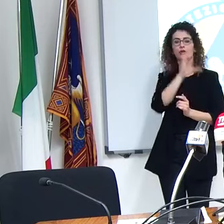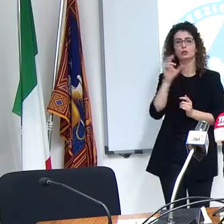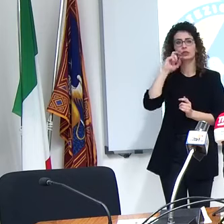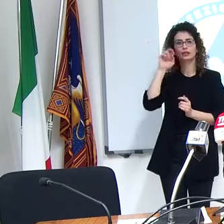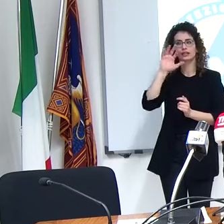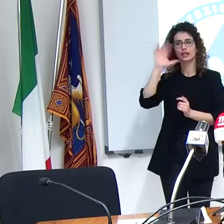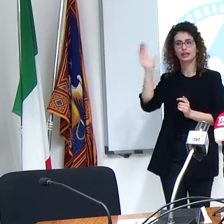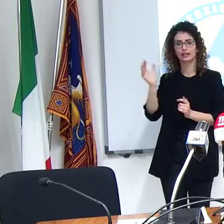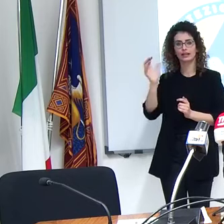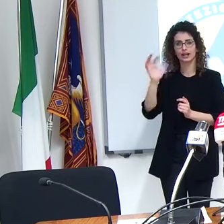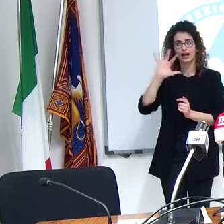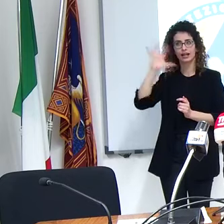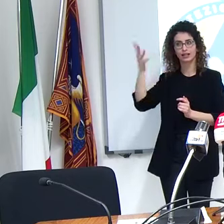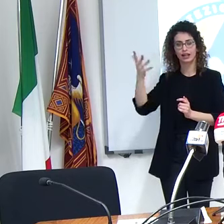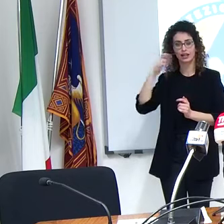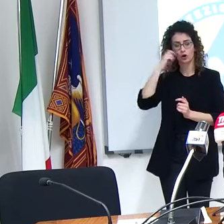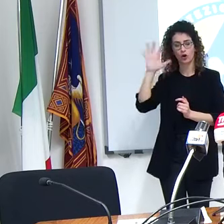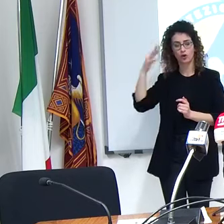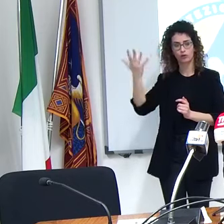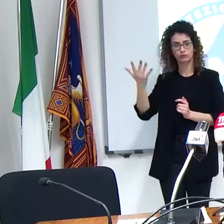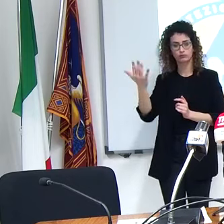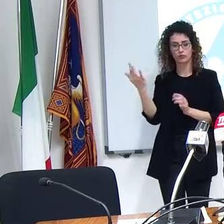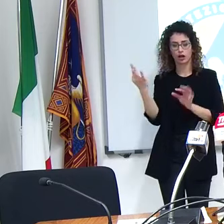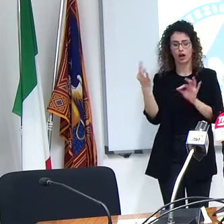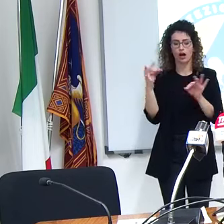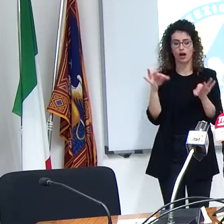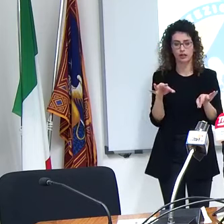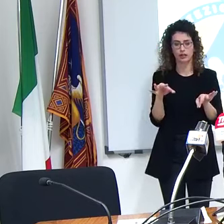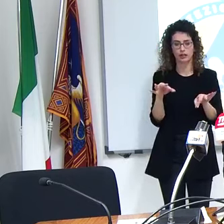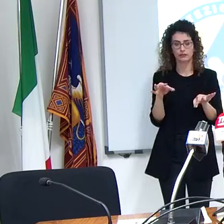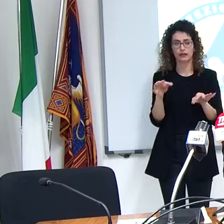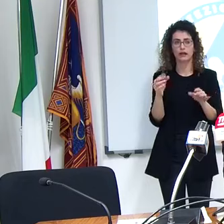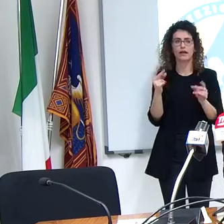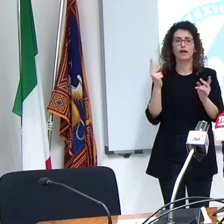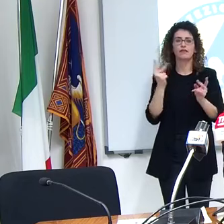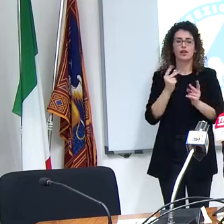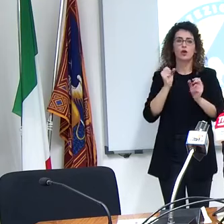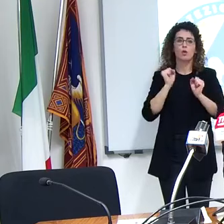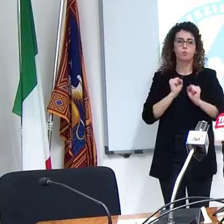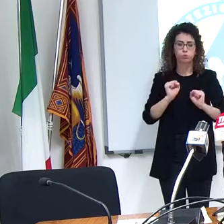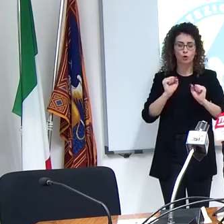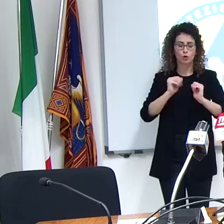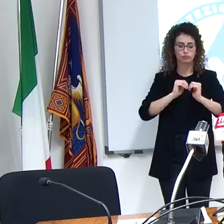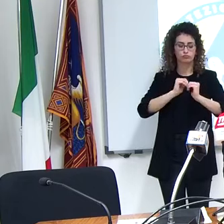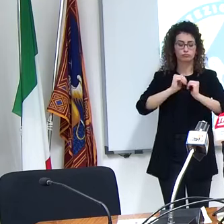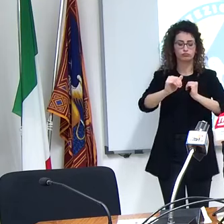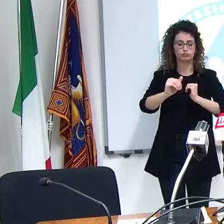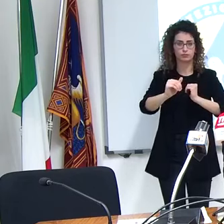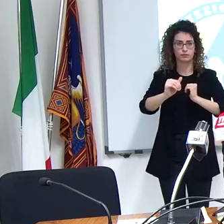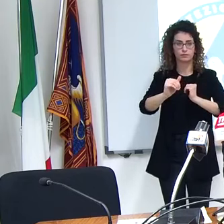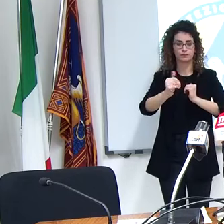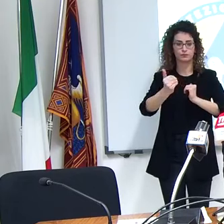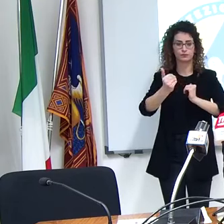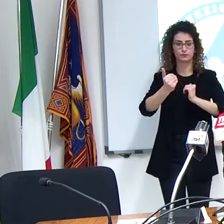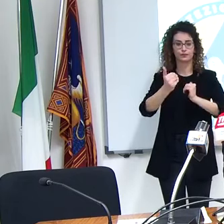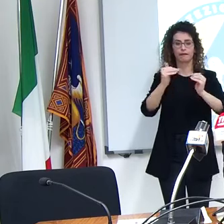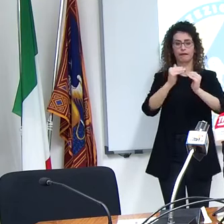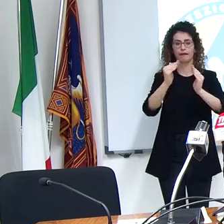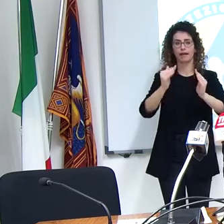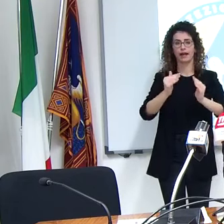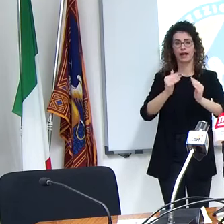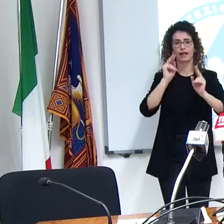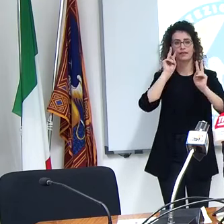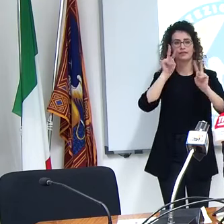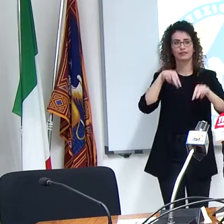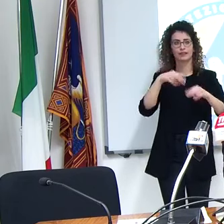nell'impossibilità anche salva questa possibilità di muoversi per visite rivolte verso